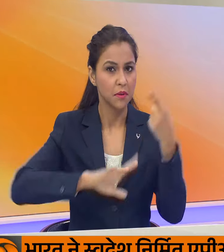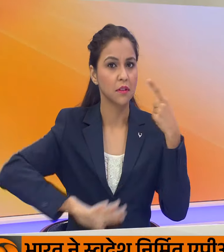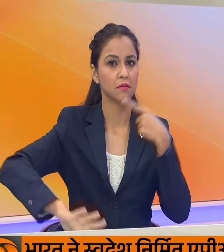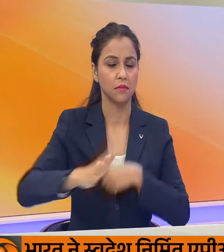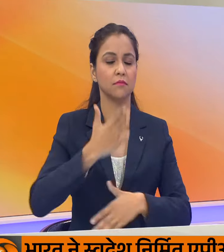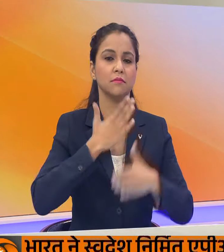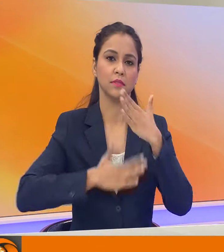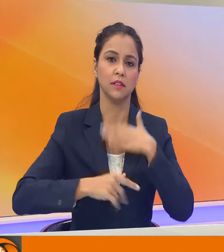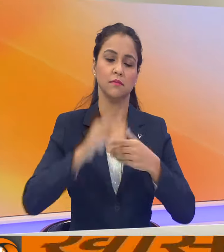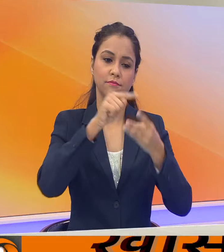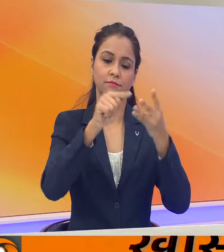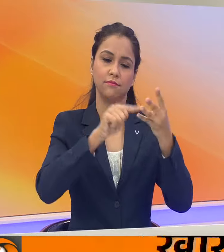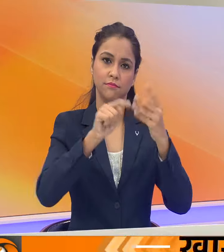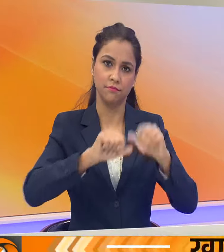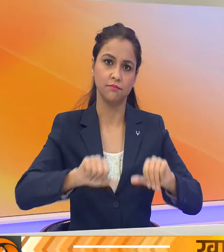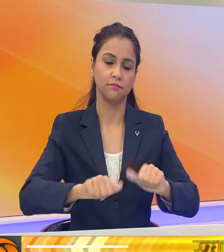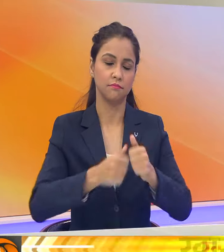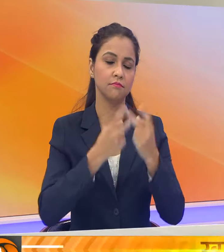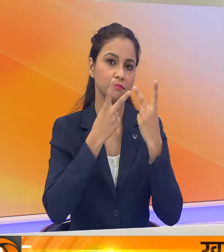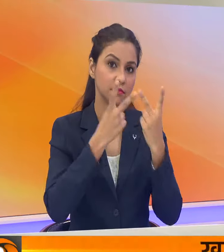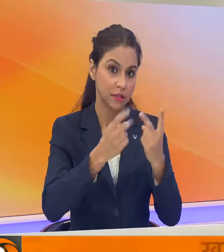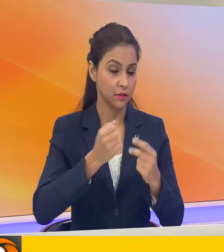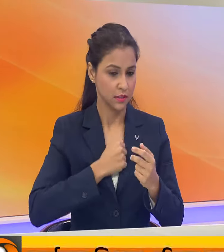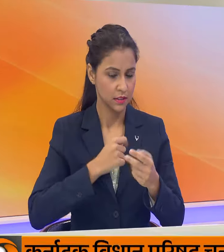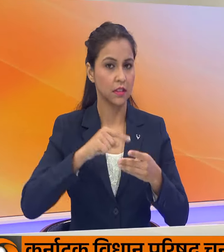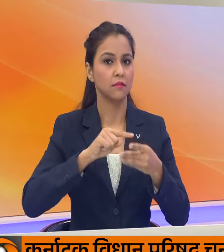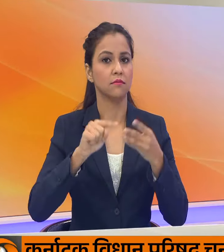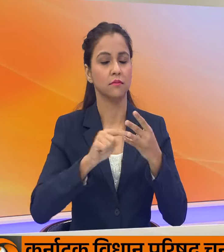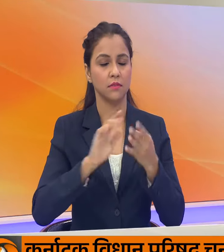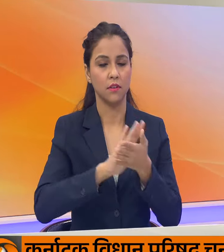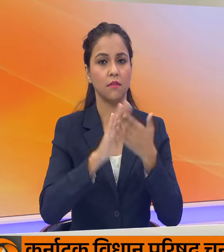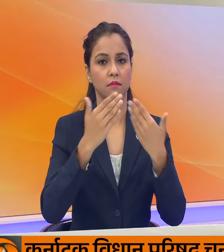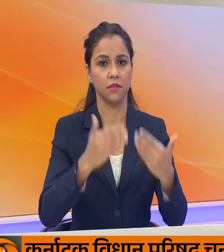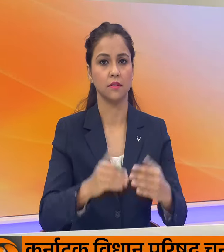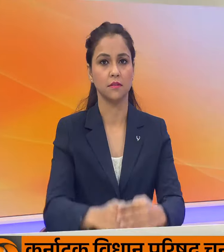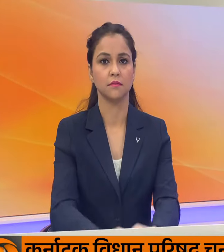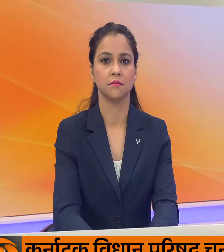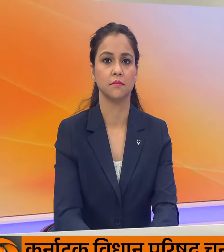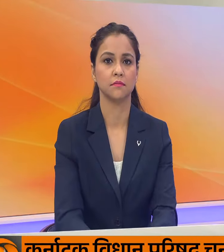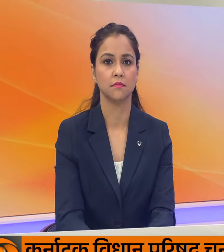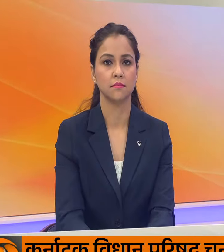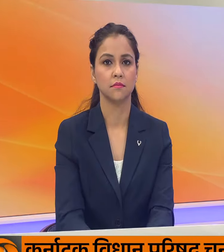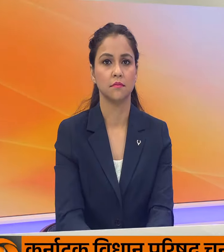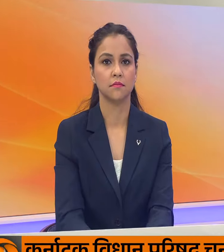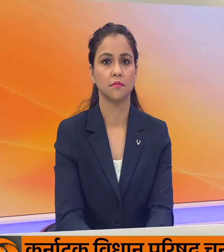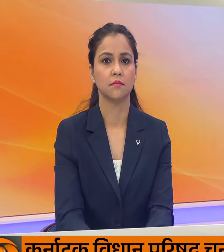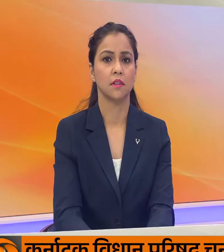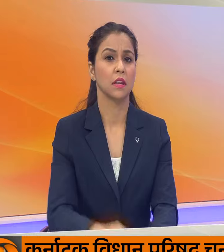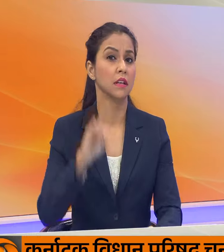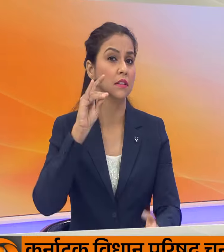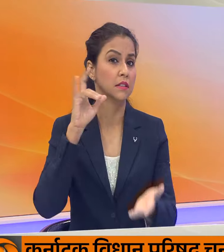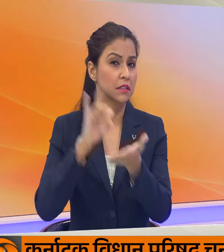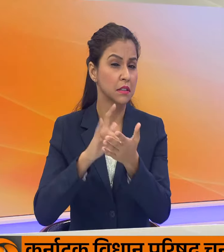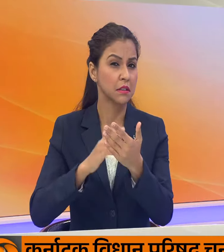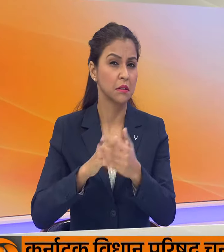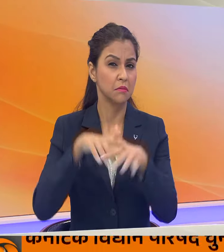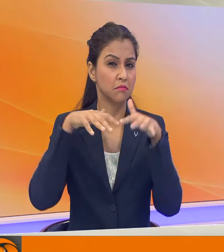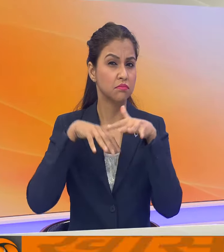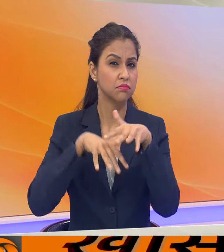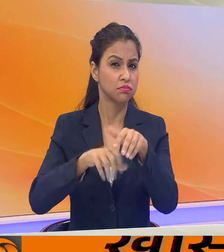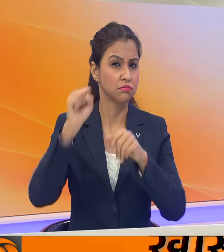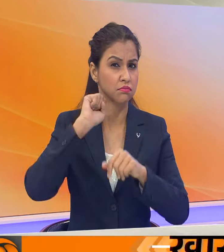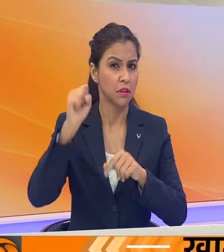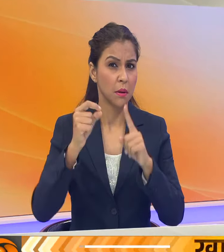शांति पून तरीके से हम लोग अपनी काउंटिंग को समात करेंगे सिक्किम क्रांतिकारी मोर्चा के